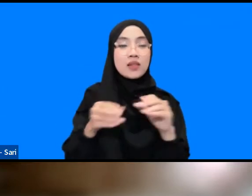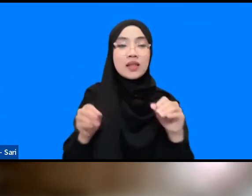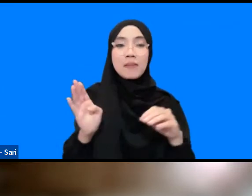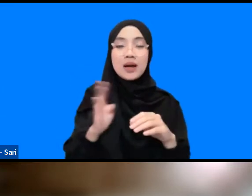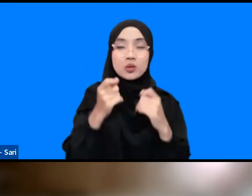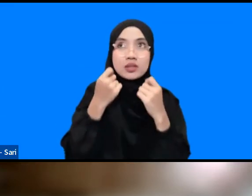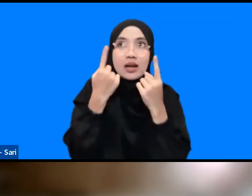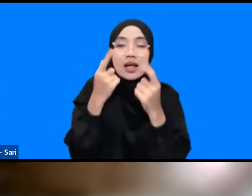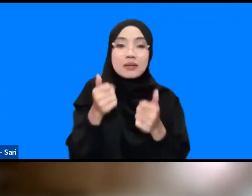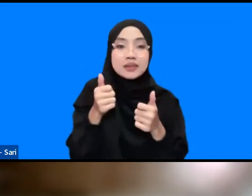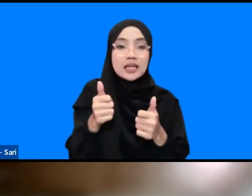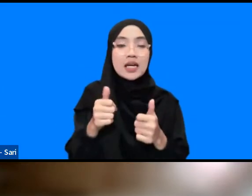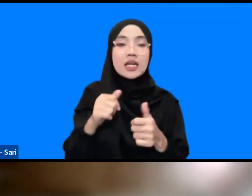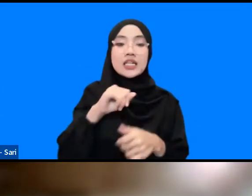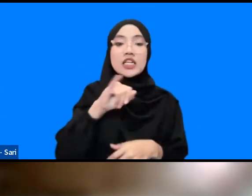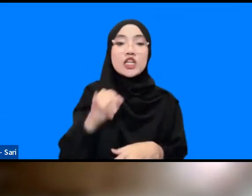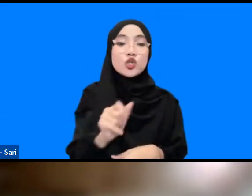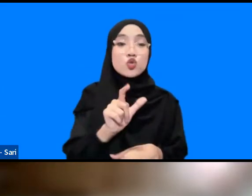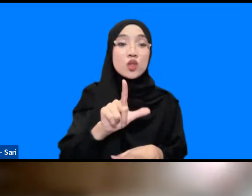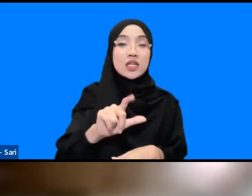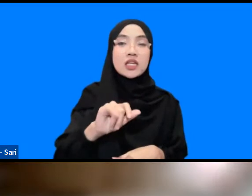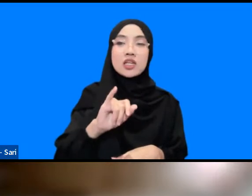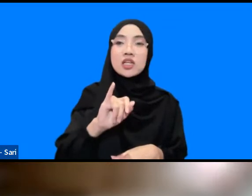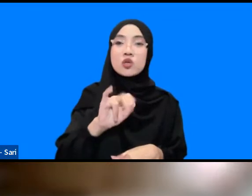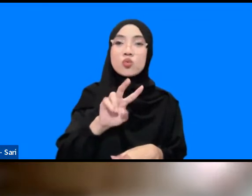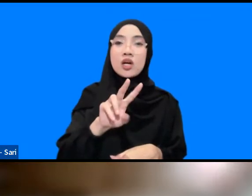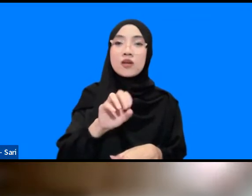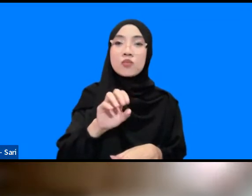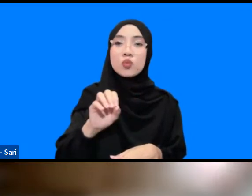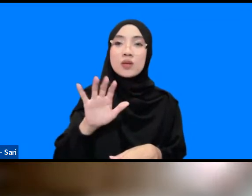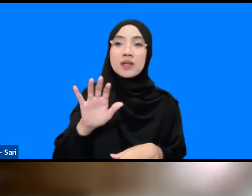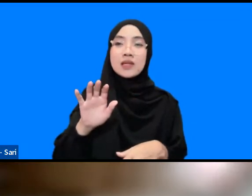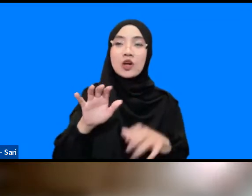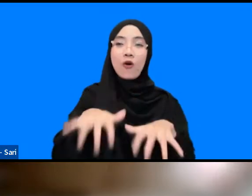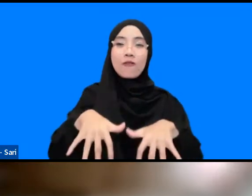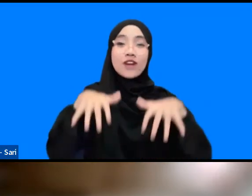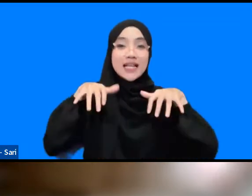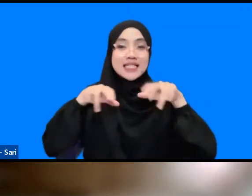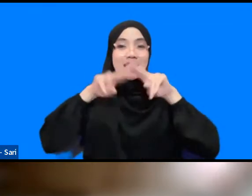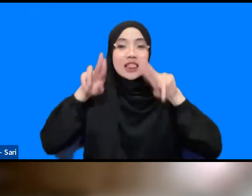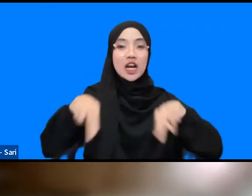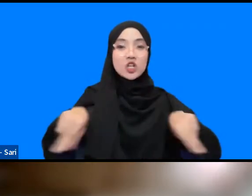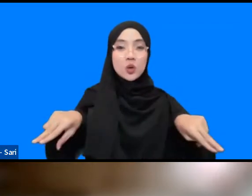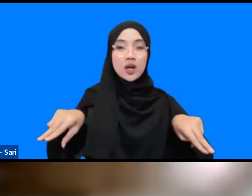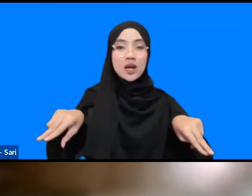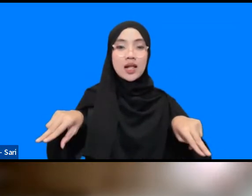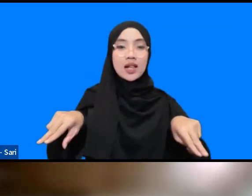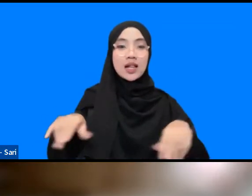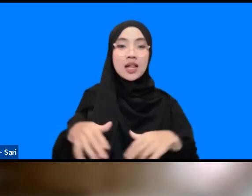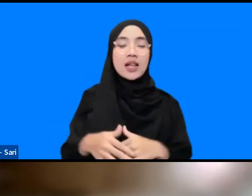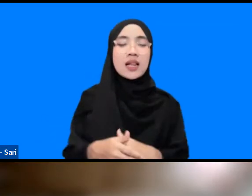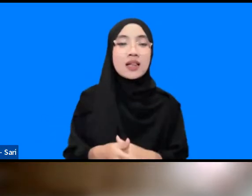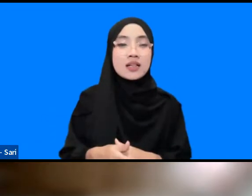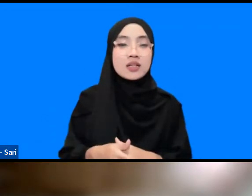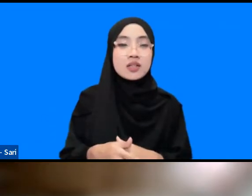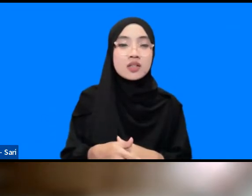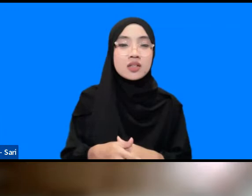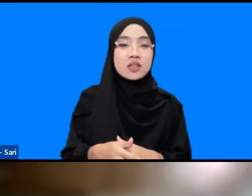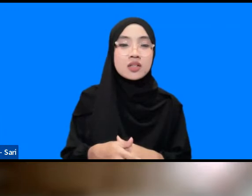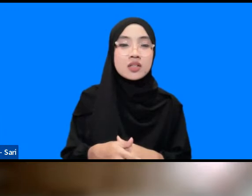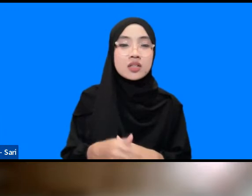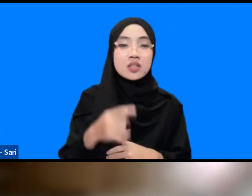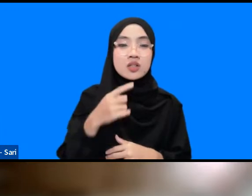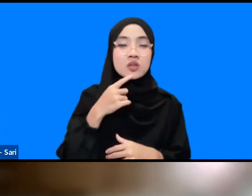2005 itu ada International Conference Sunami Challenge in West